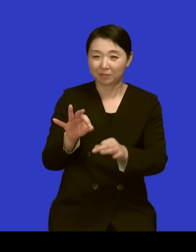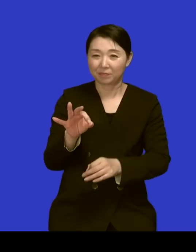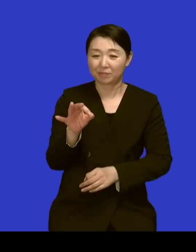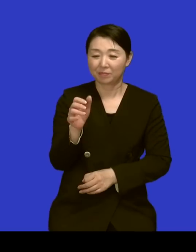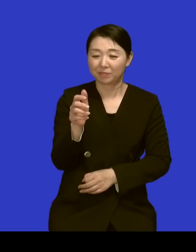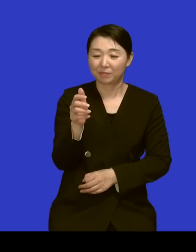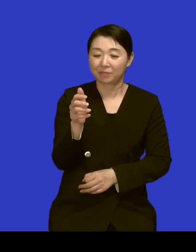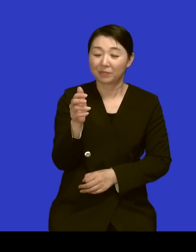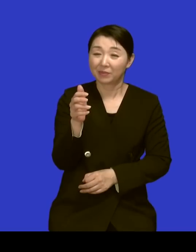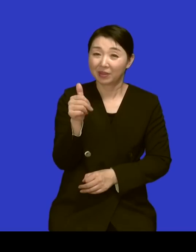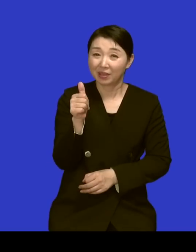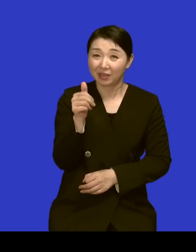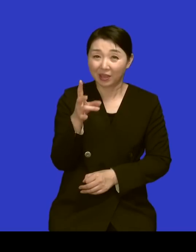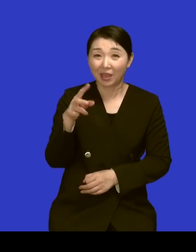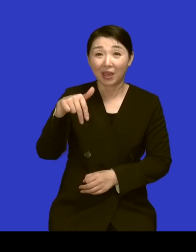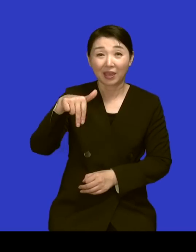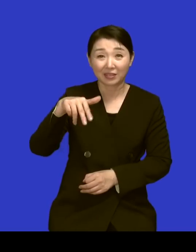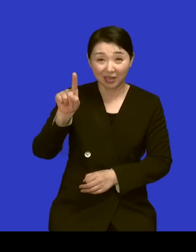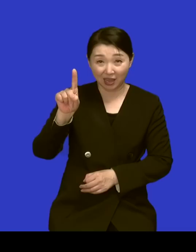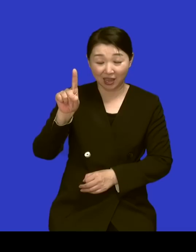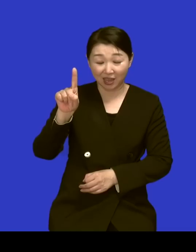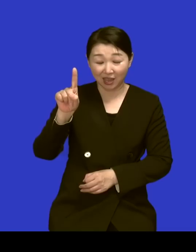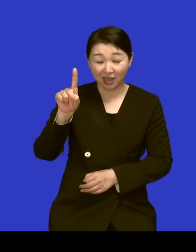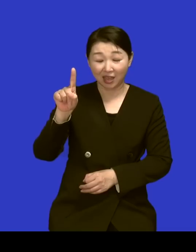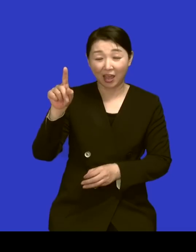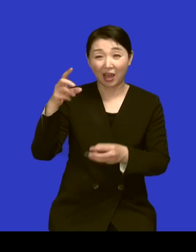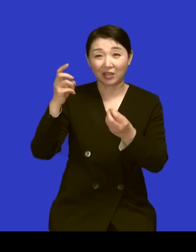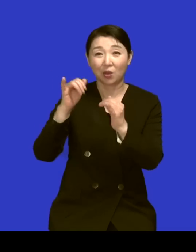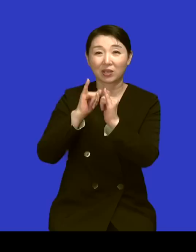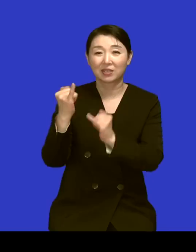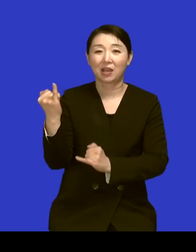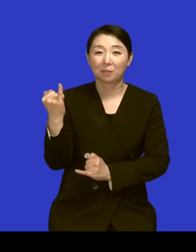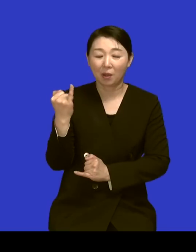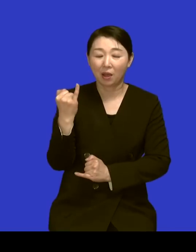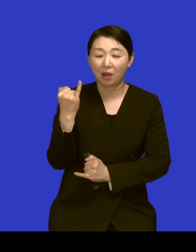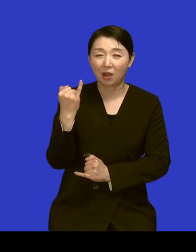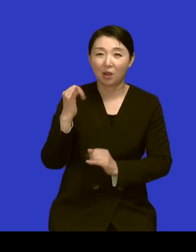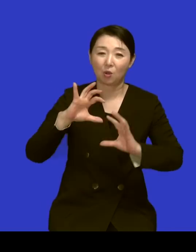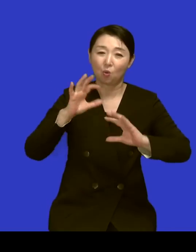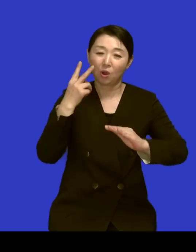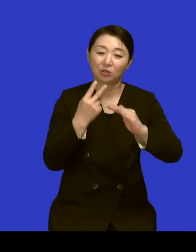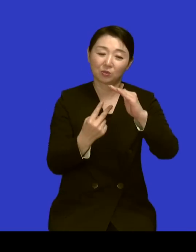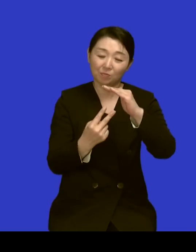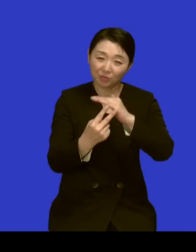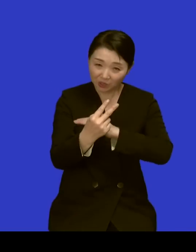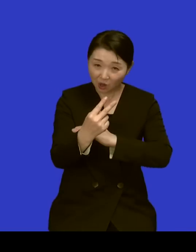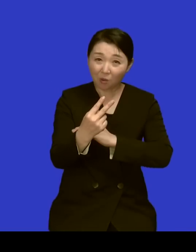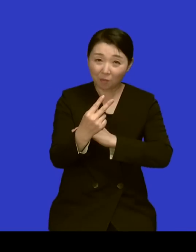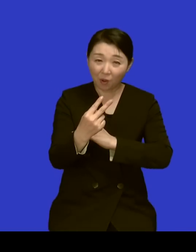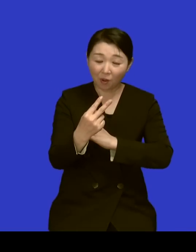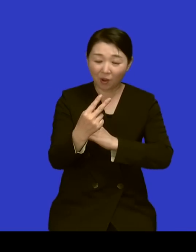월드비전 홍보대사로 봉사 매년 가시니까 네 네 저